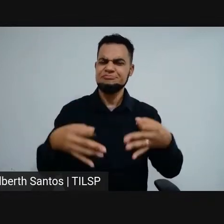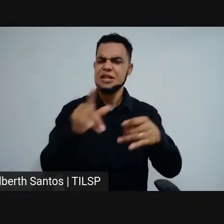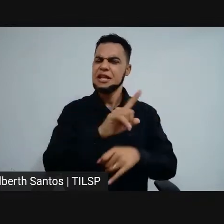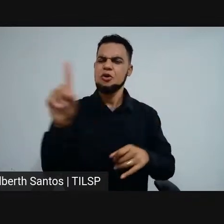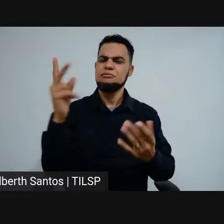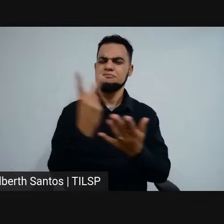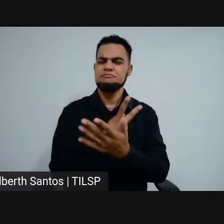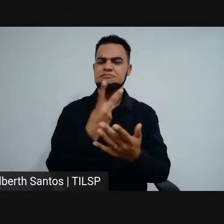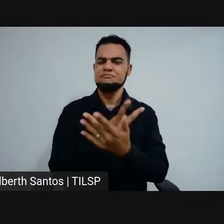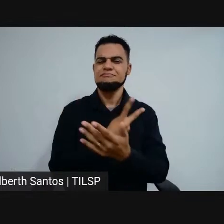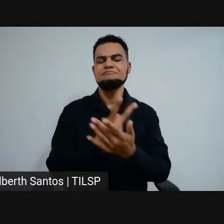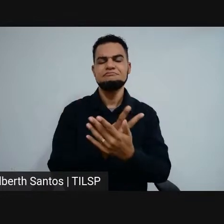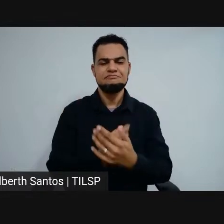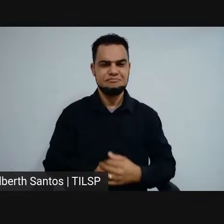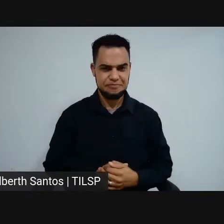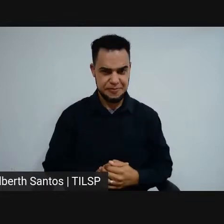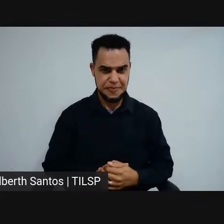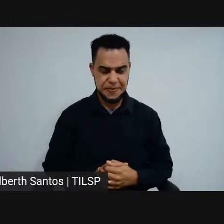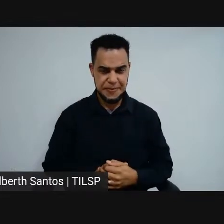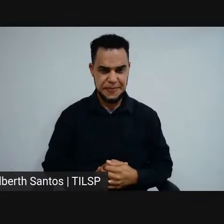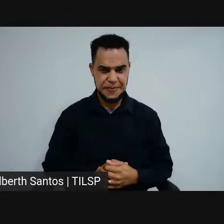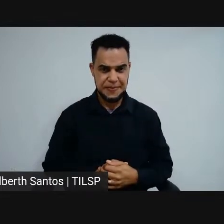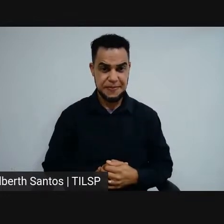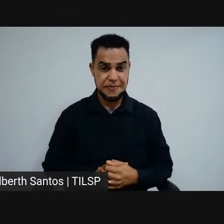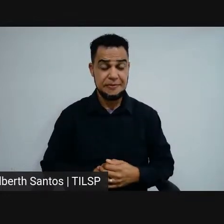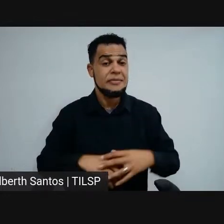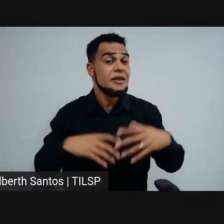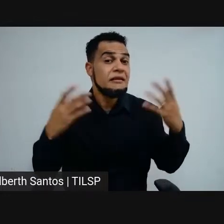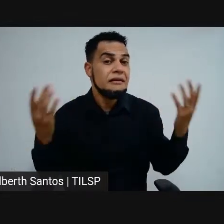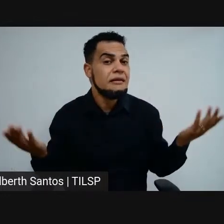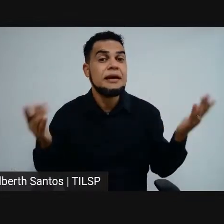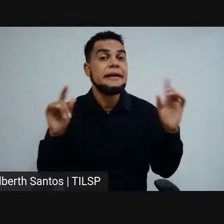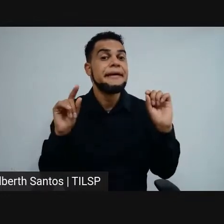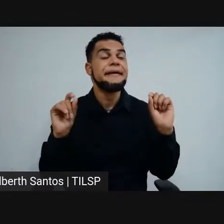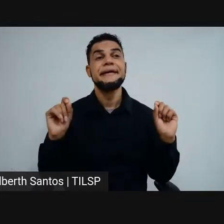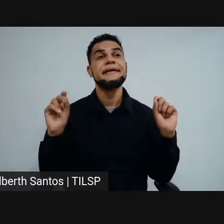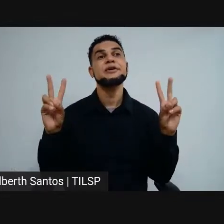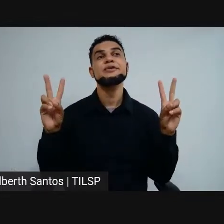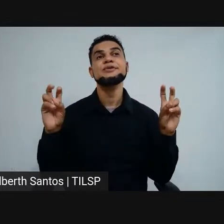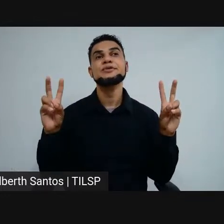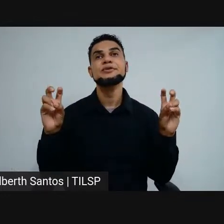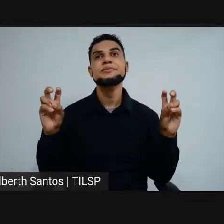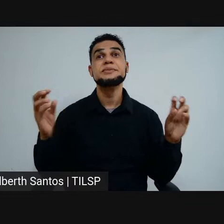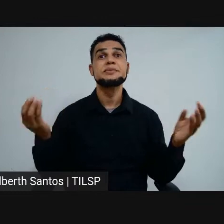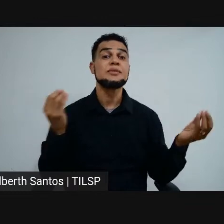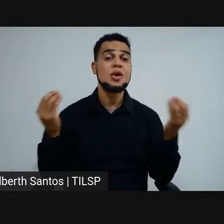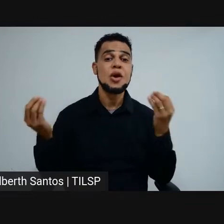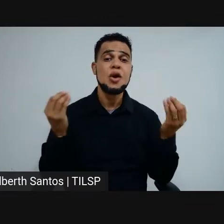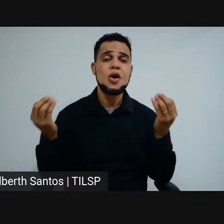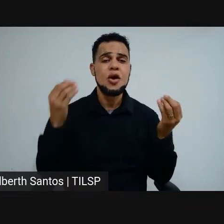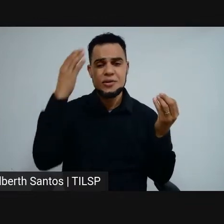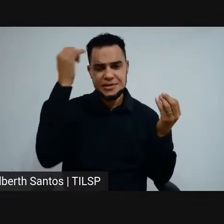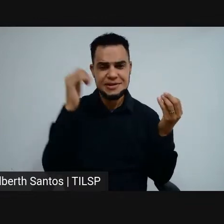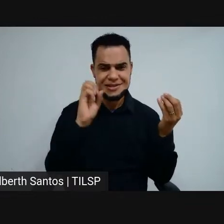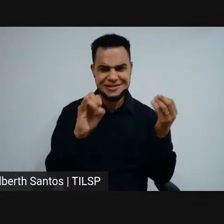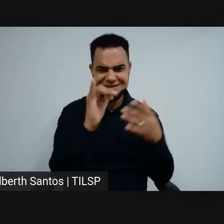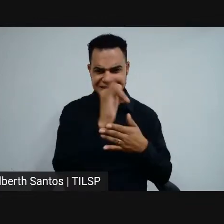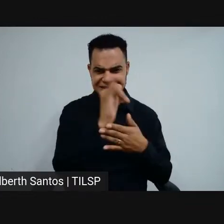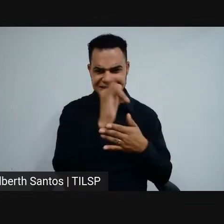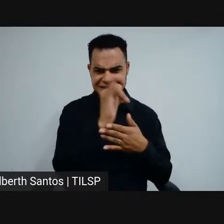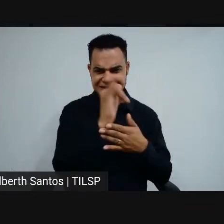que não tenha problemas futuros. e sobre a questão, pessoal, de como saber se minha inscrição está sendo,